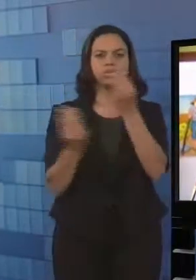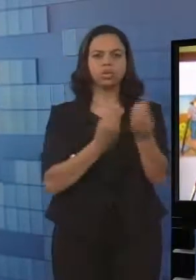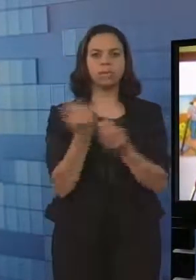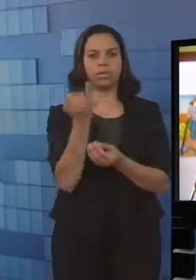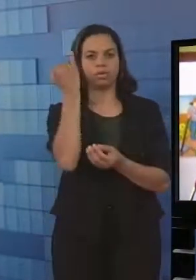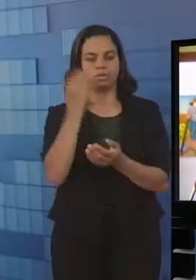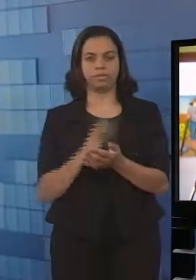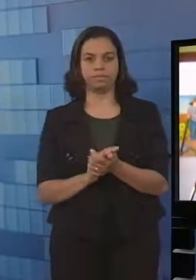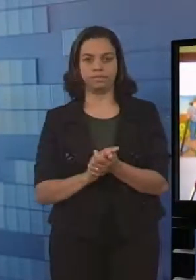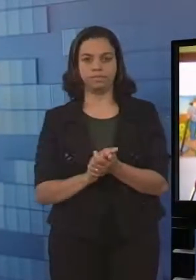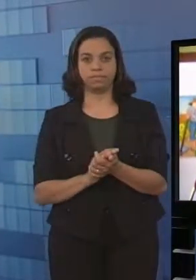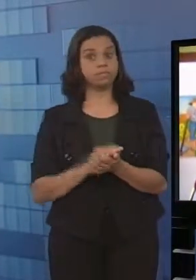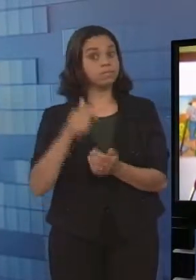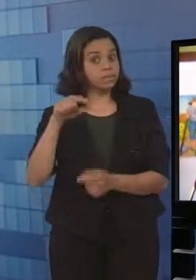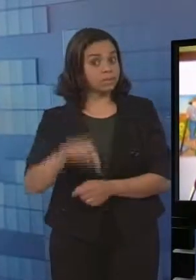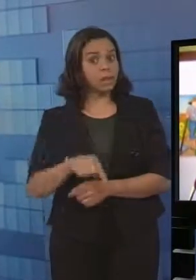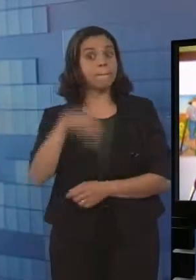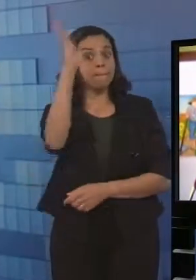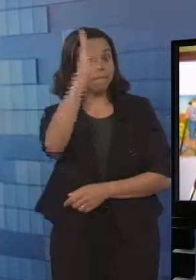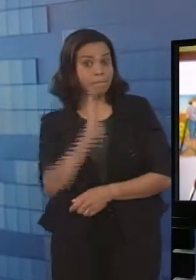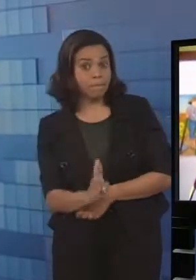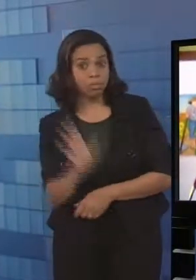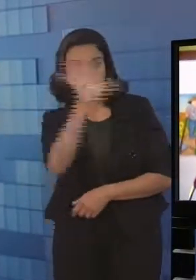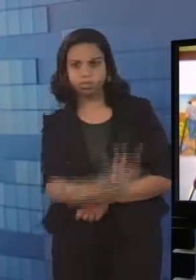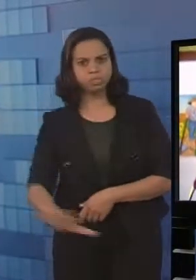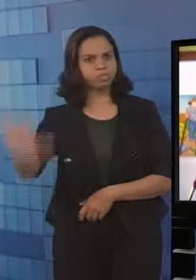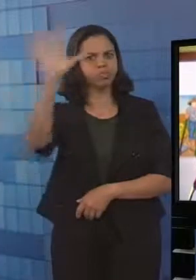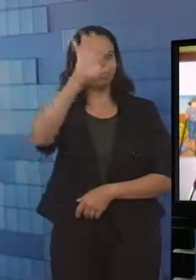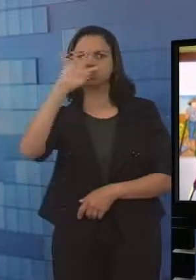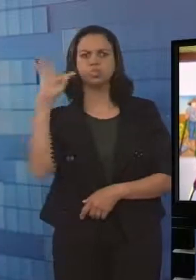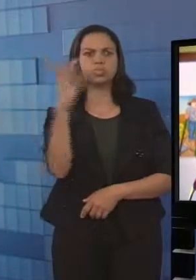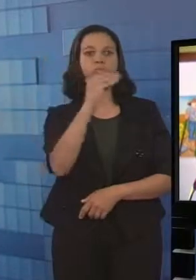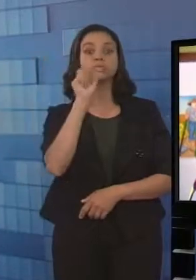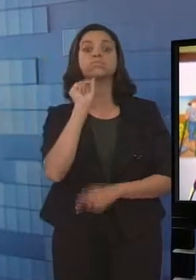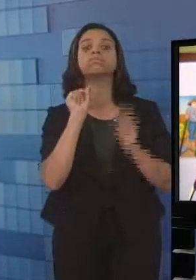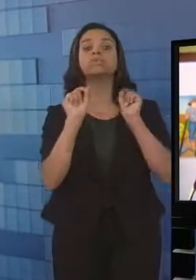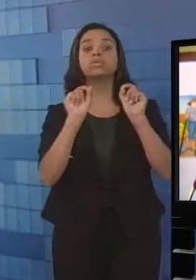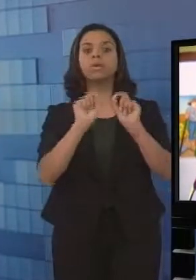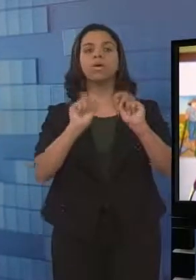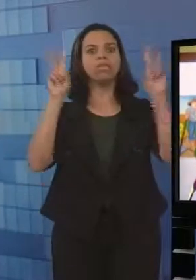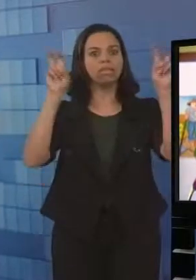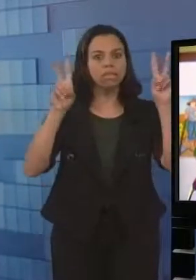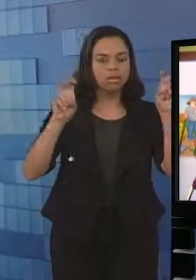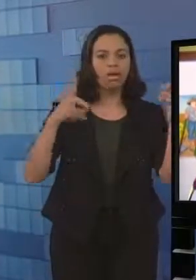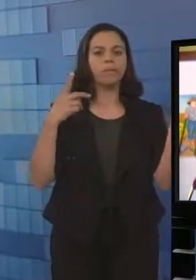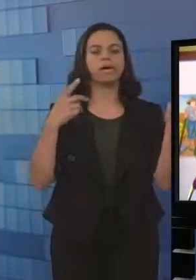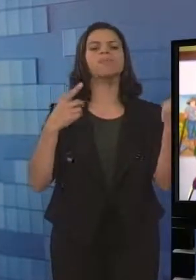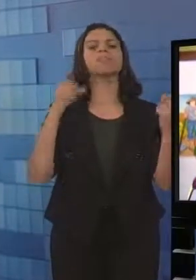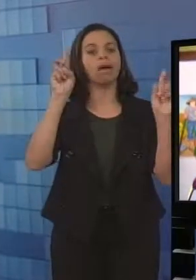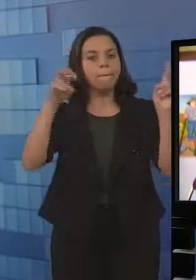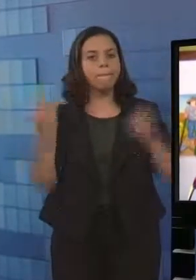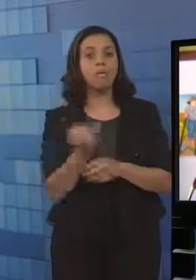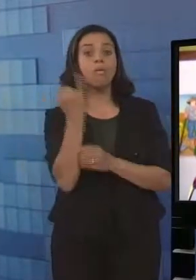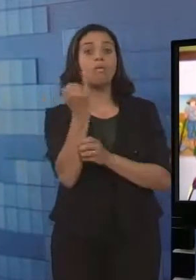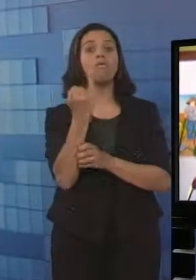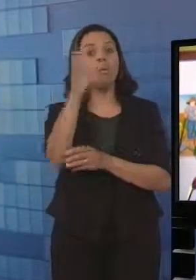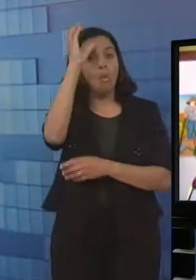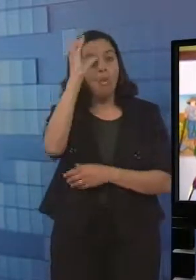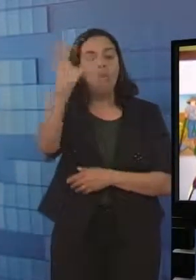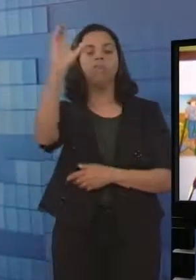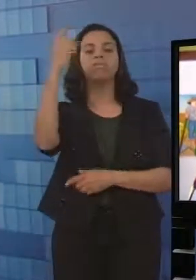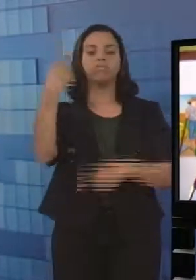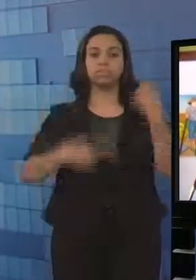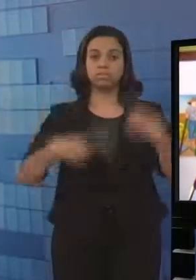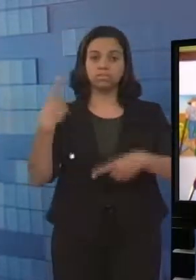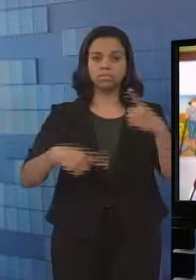acontecendo em toda a Bahia, na verdade, em todo o Brasil, essas discussões, para que se possa criar, na verdade, o que não se tem e o que se tem melhorar e o que não pode